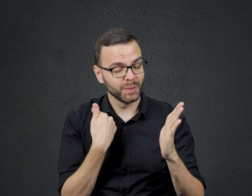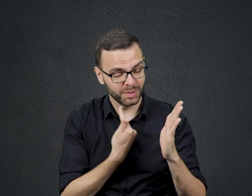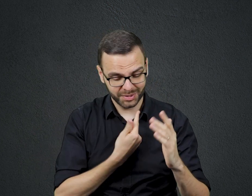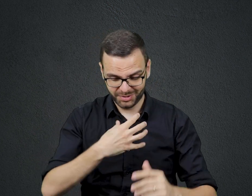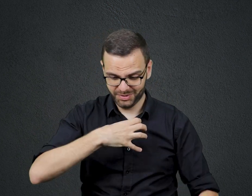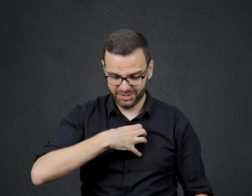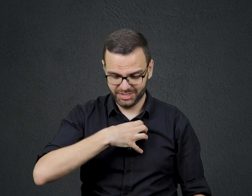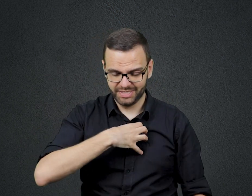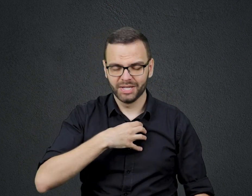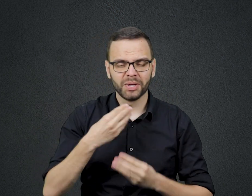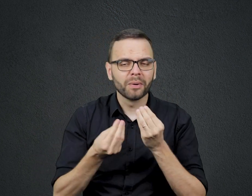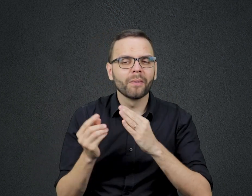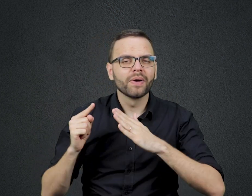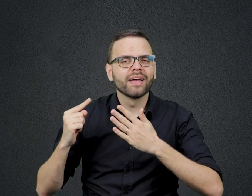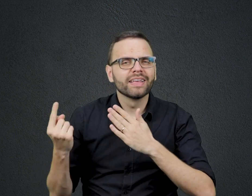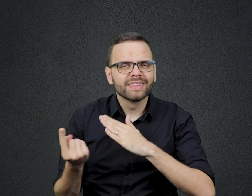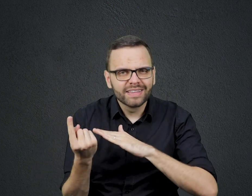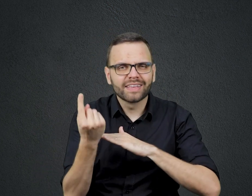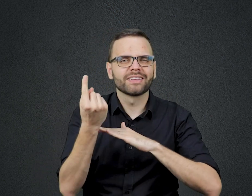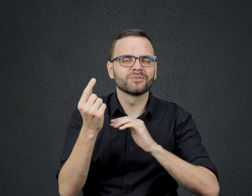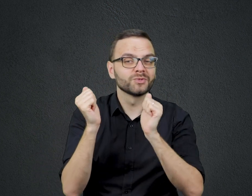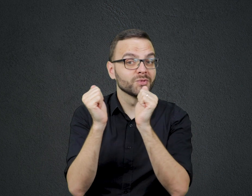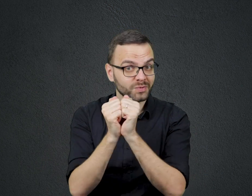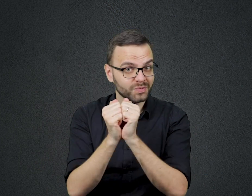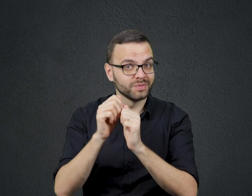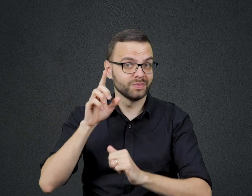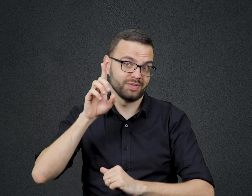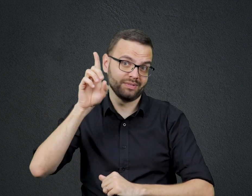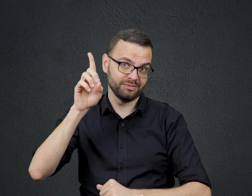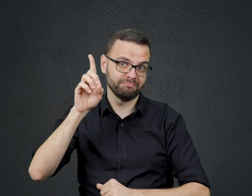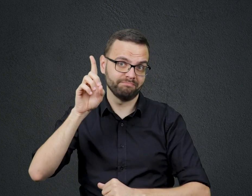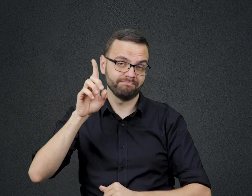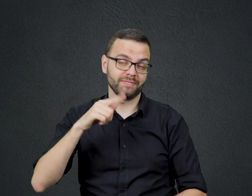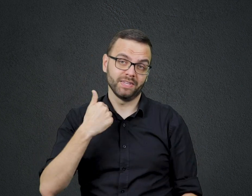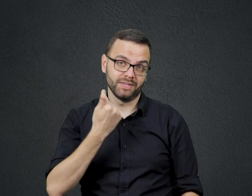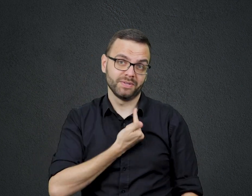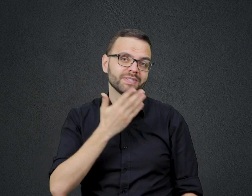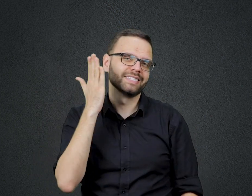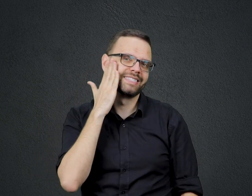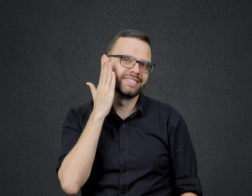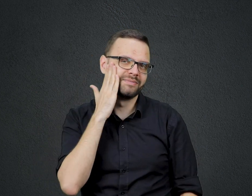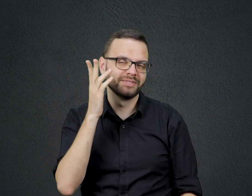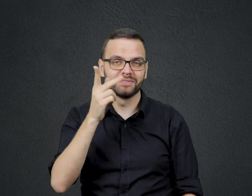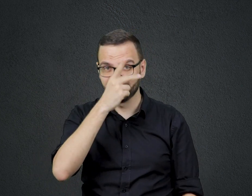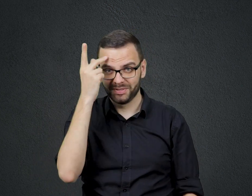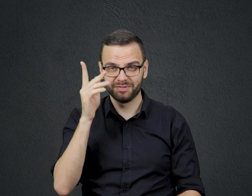eternidade com ou sem Deus No fim da vida, alguns ficarão alegres e dirão Fez sentido